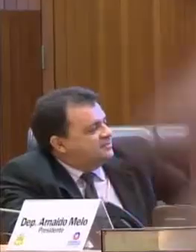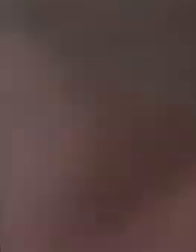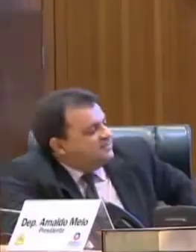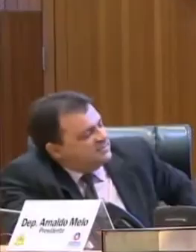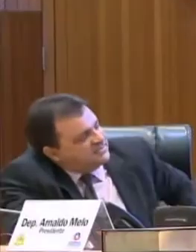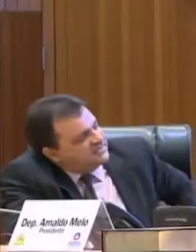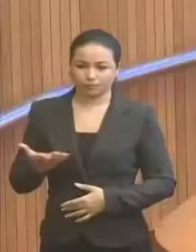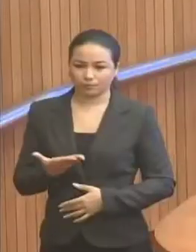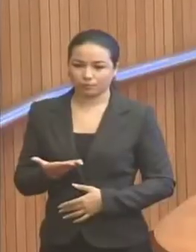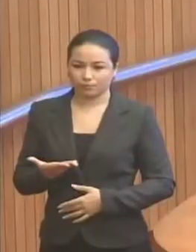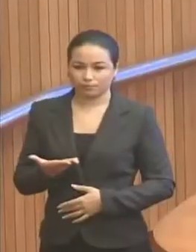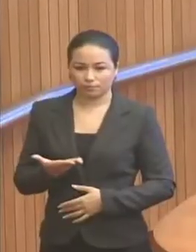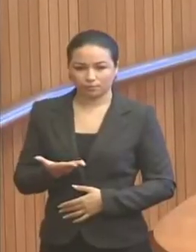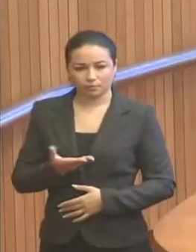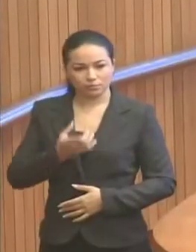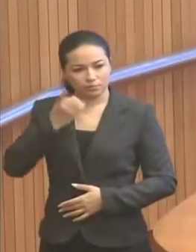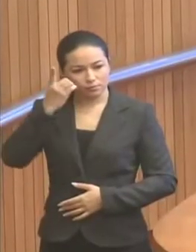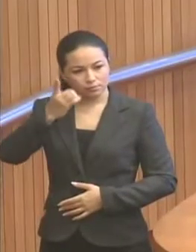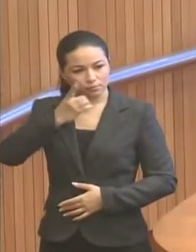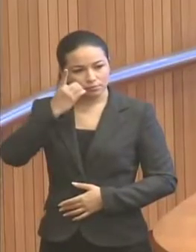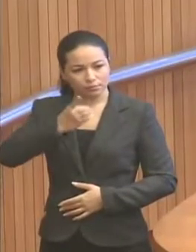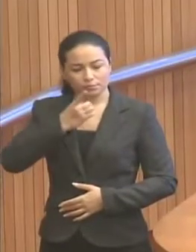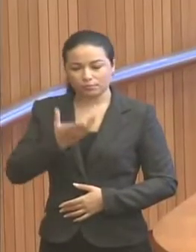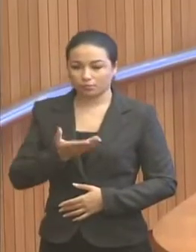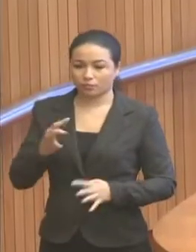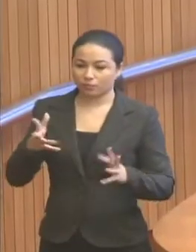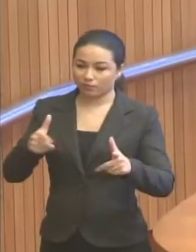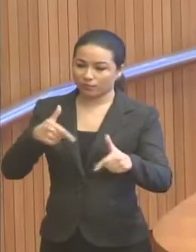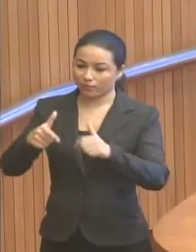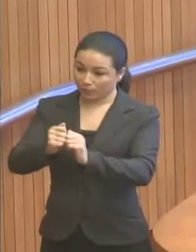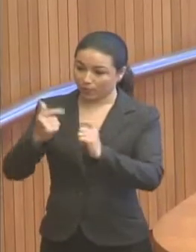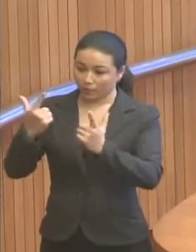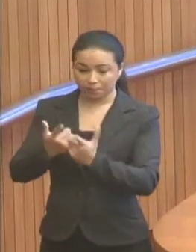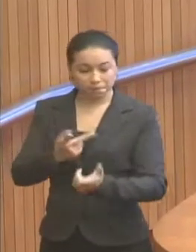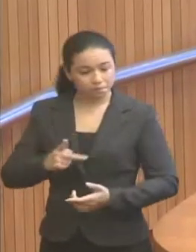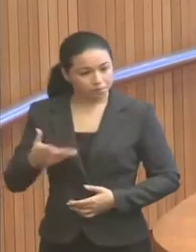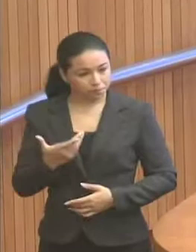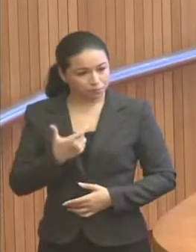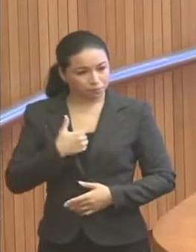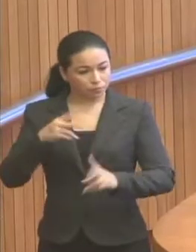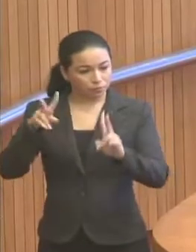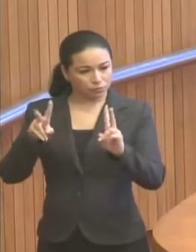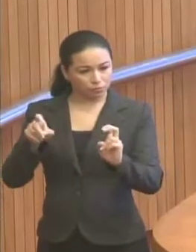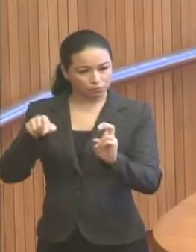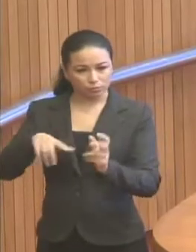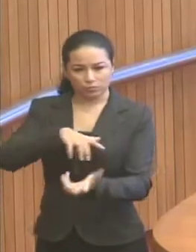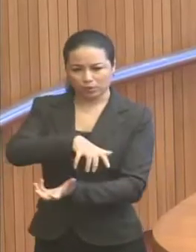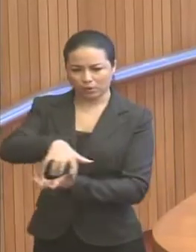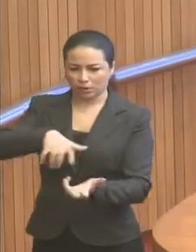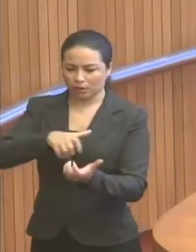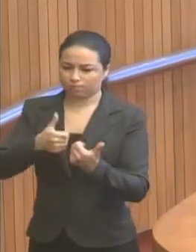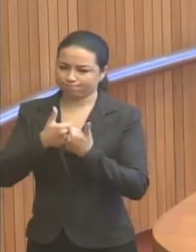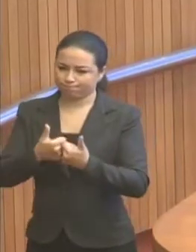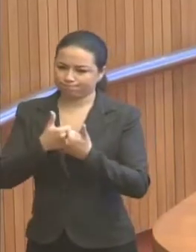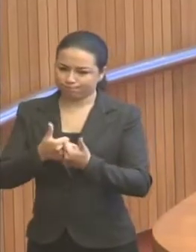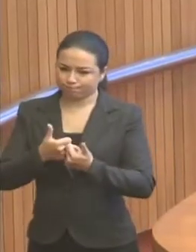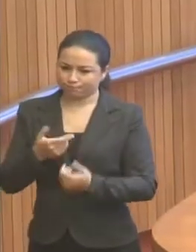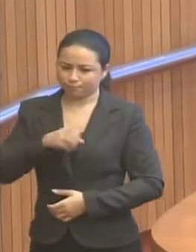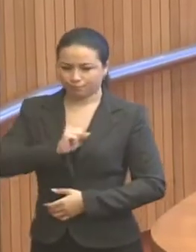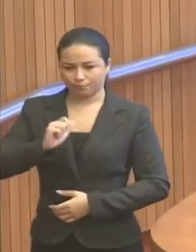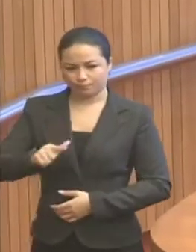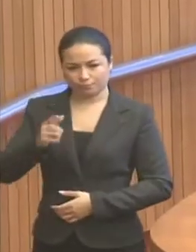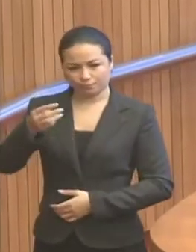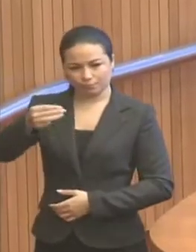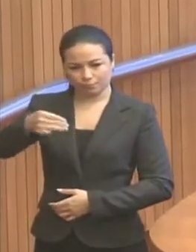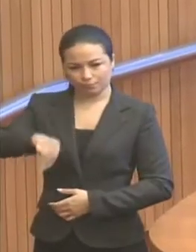Senhor Presidente, colegas parlamentares, imprensa, galerias, servidores. Senhor Presidente, sobre a greve dos motoristas, a greve dos ônibus em São